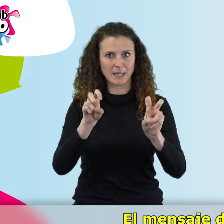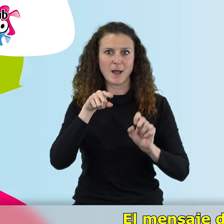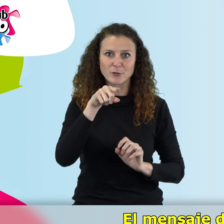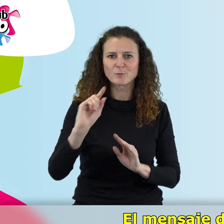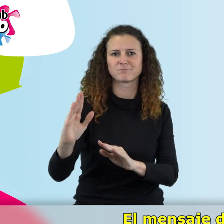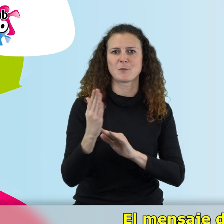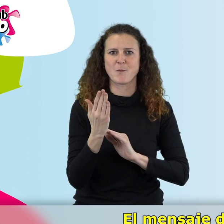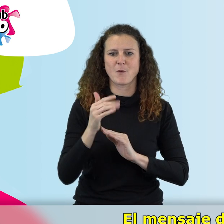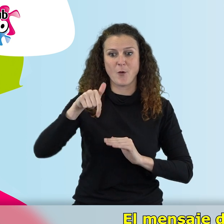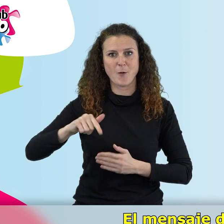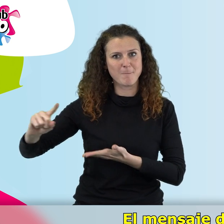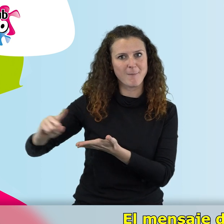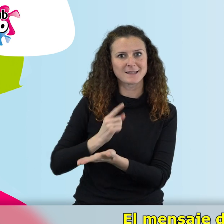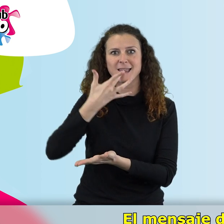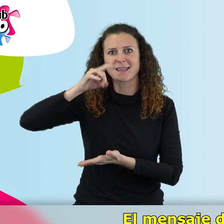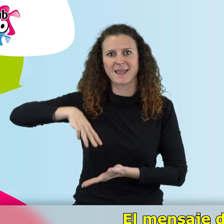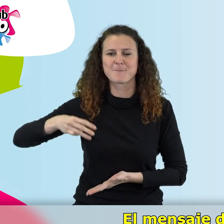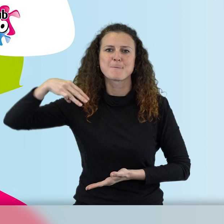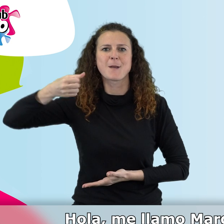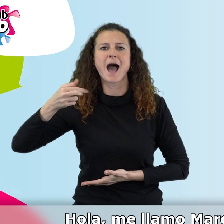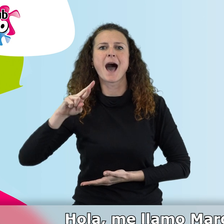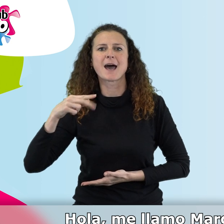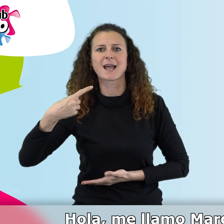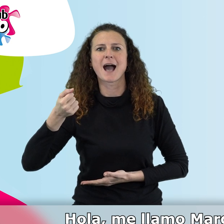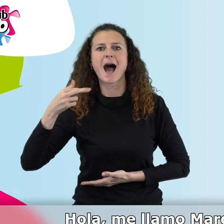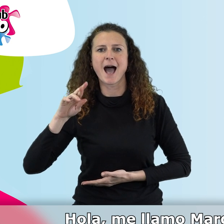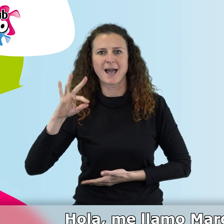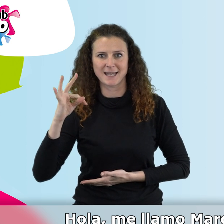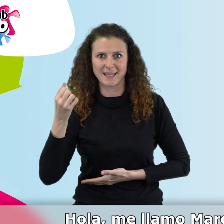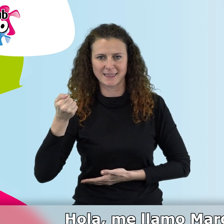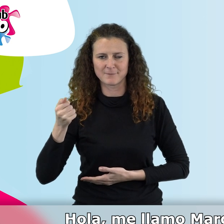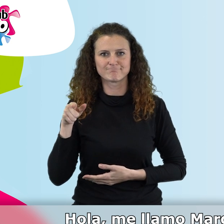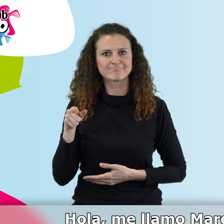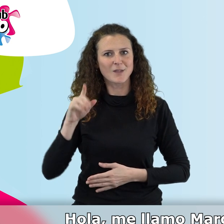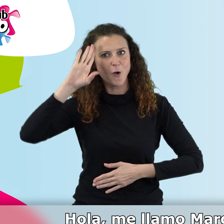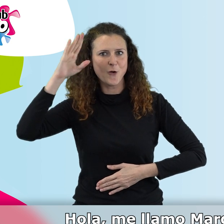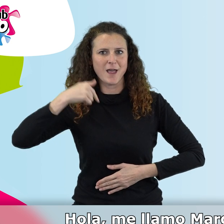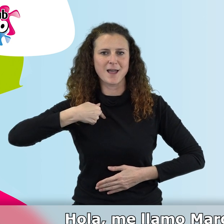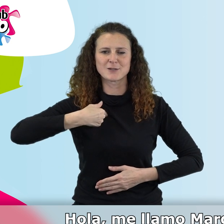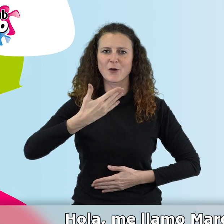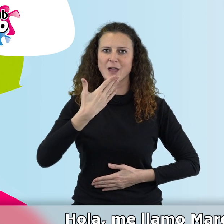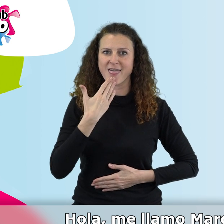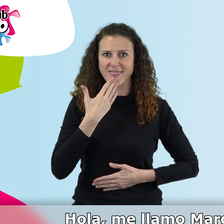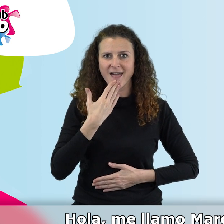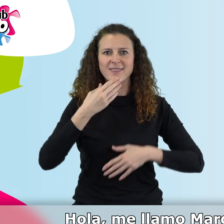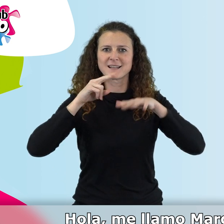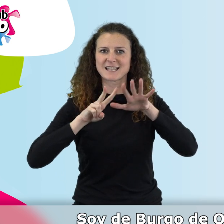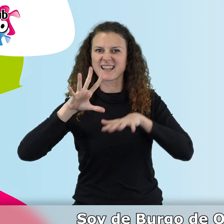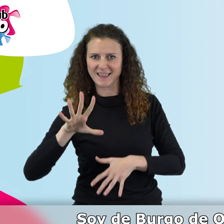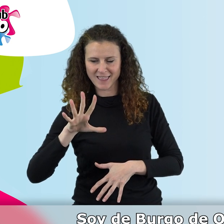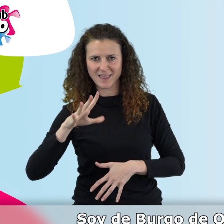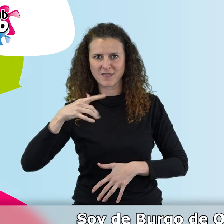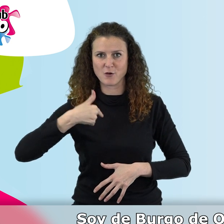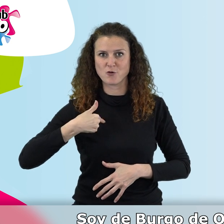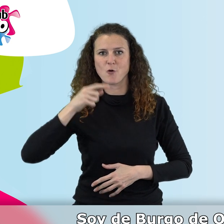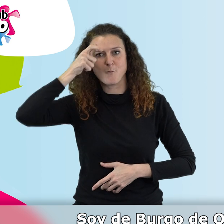El mensaje de hoy nos lo ha dejado Margarita. Hola, me llamo Margarita Ayuso. Tengo 75 años.